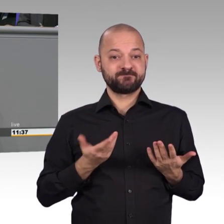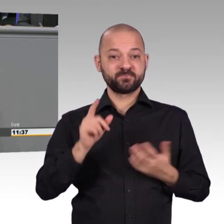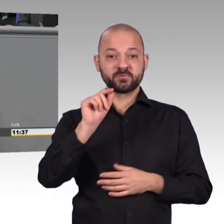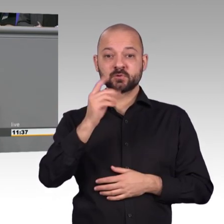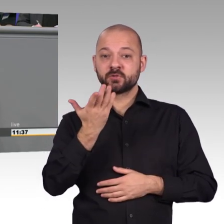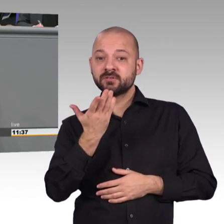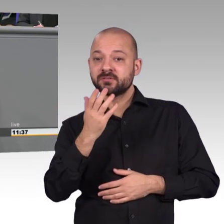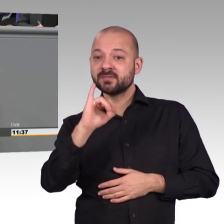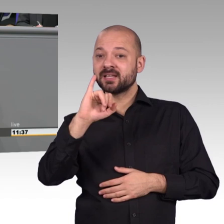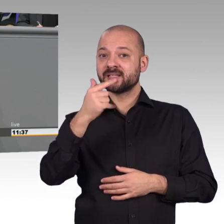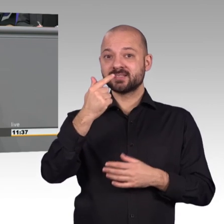gemeldet und geschlossen werden.